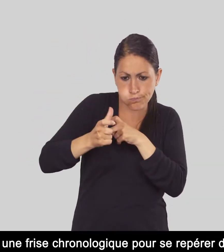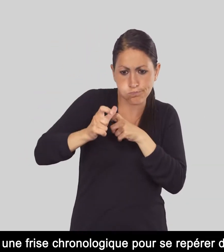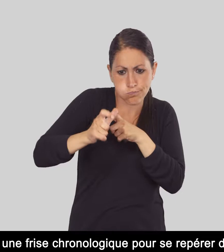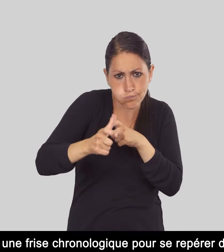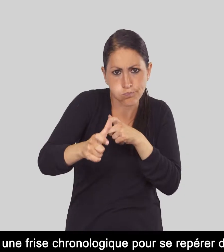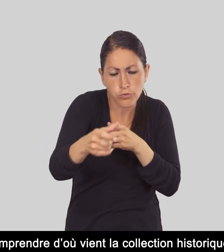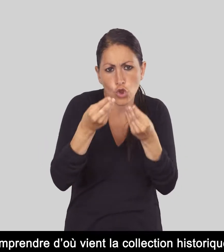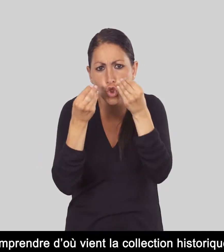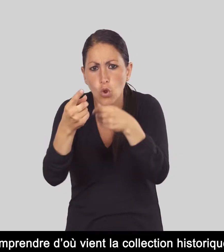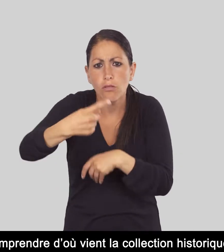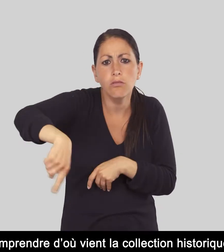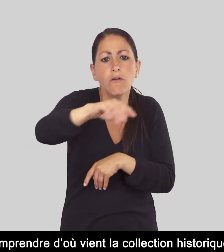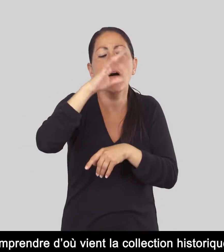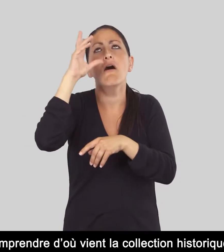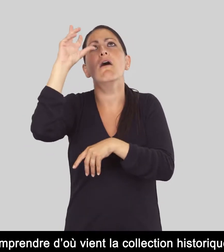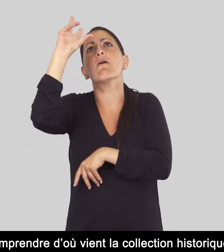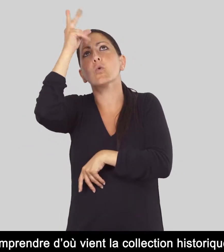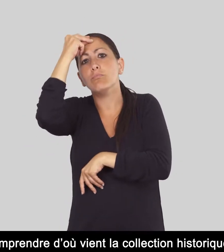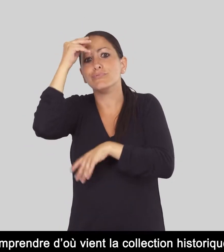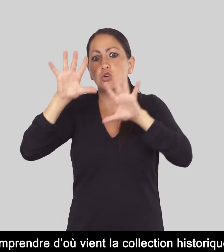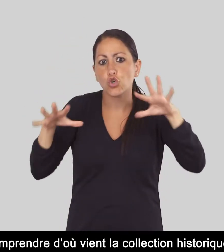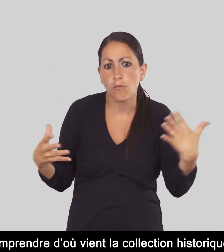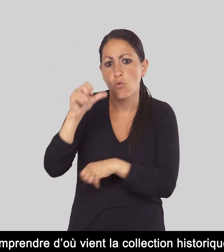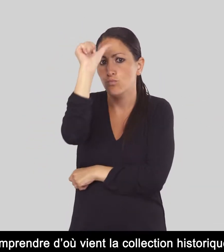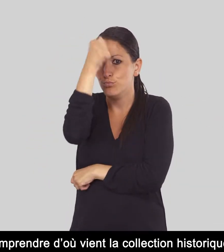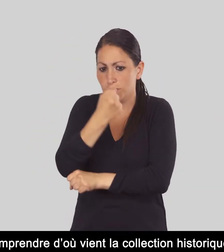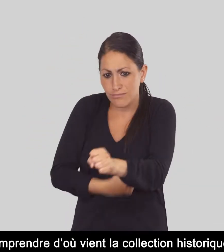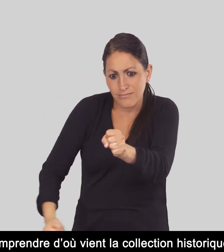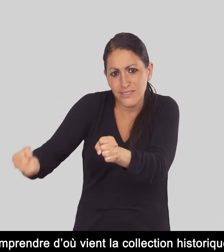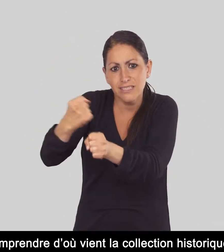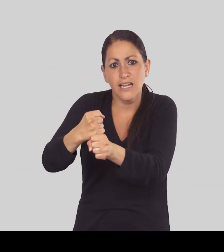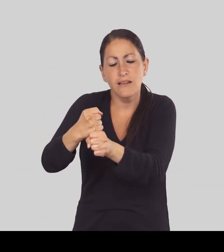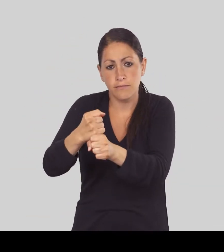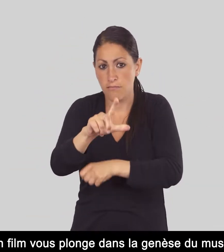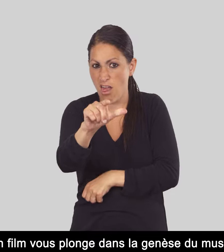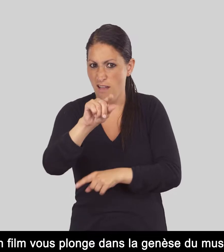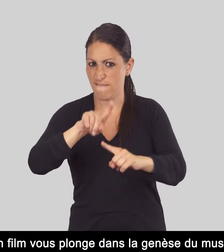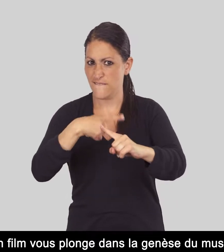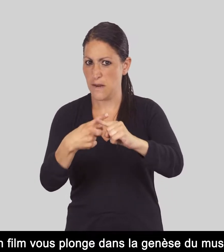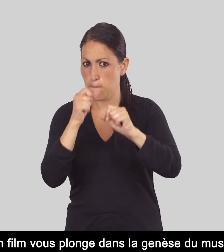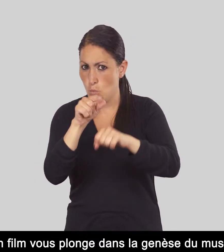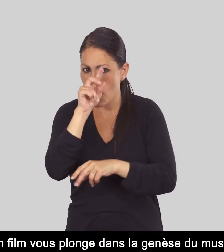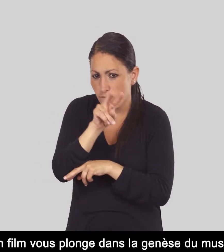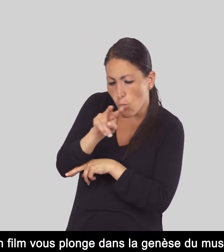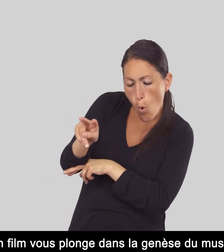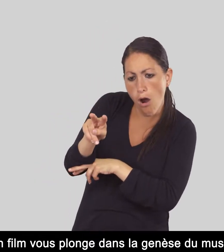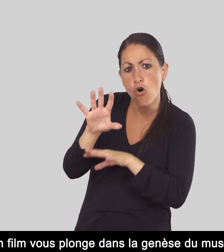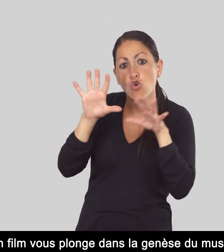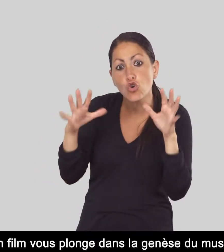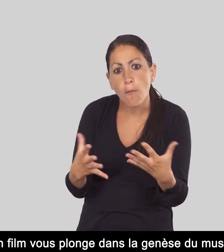dans le temps et mieux comprendre d'où vient la collection historique du musée. Un film vous plonge dans la genèse du